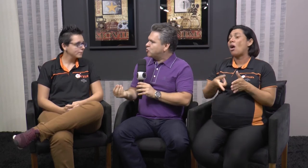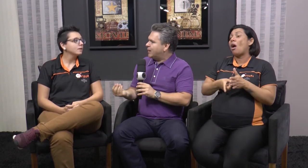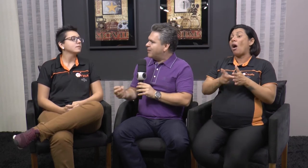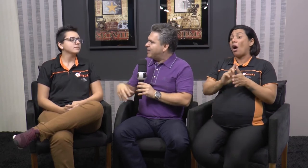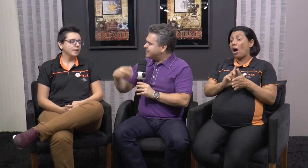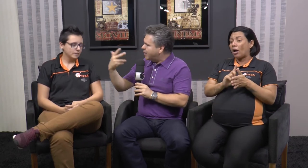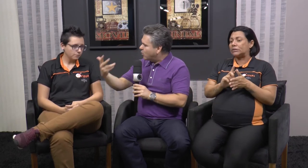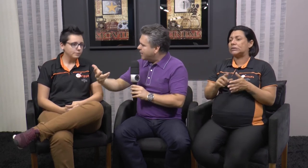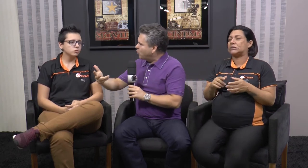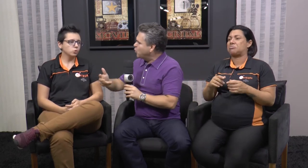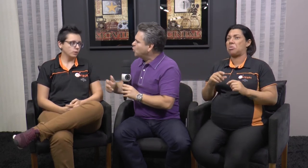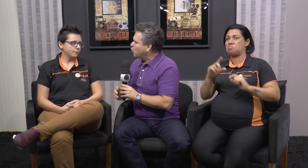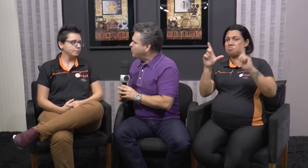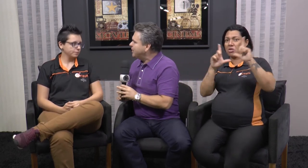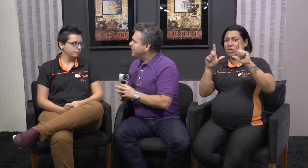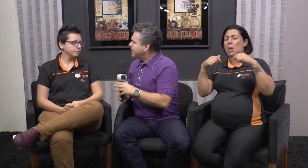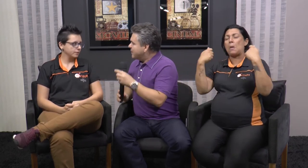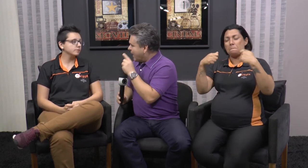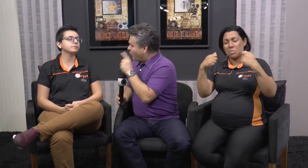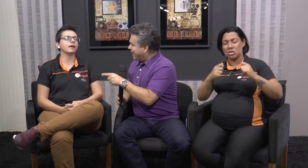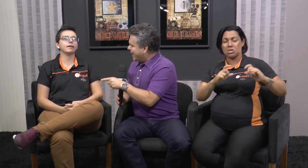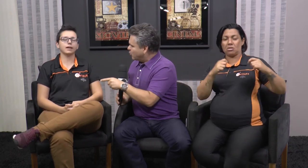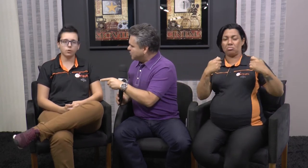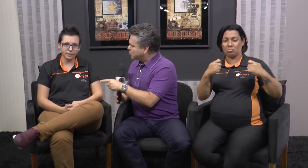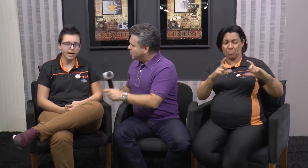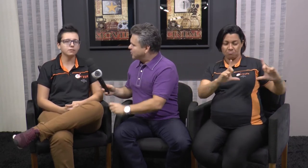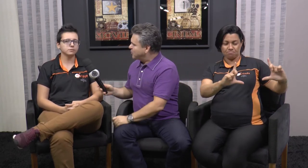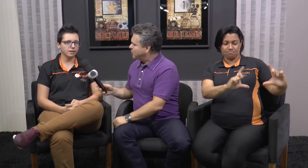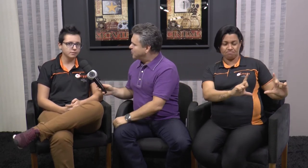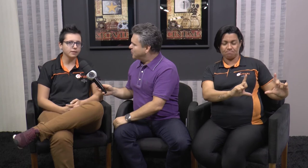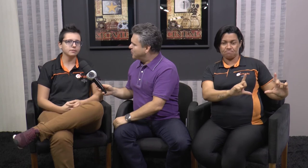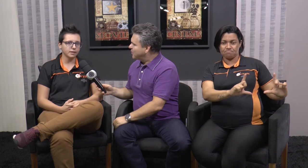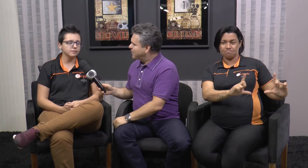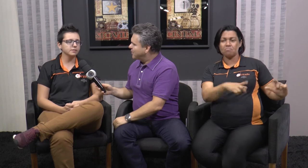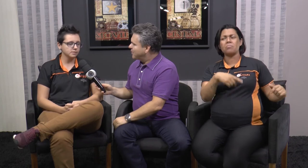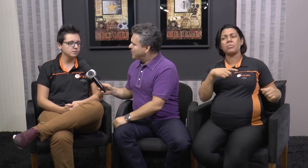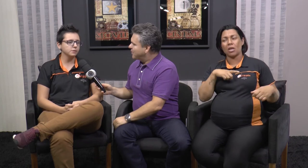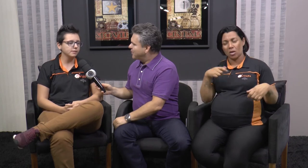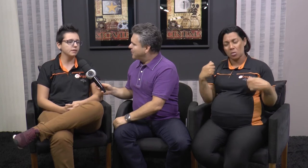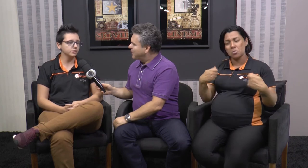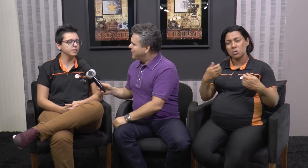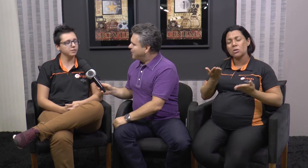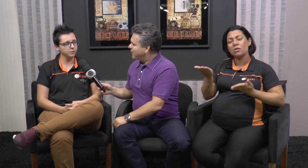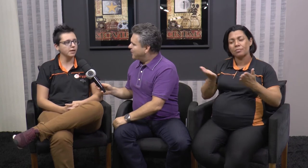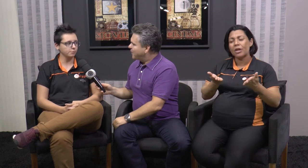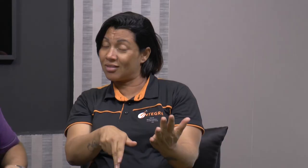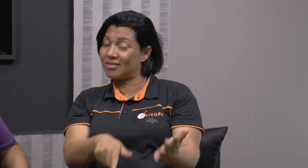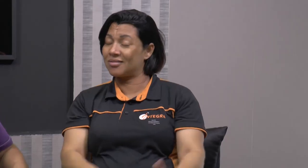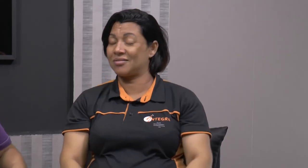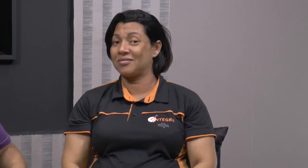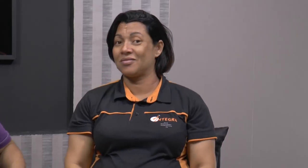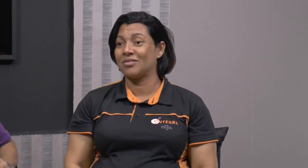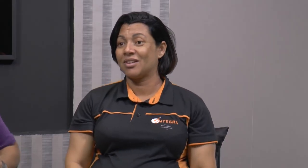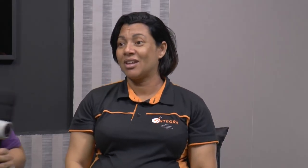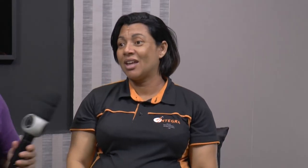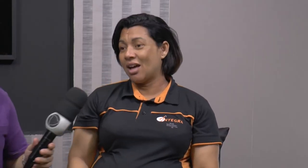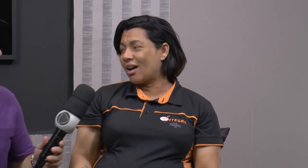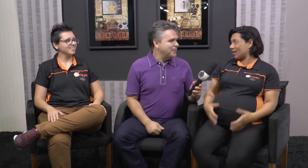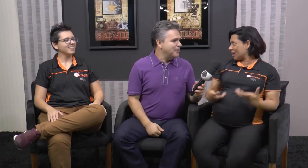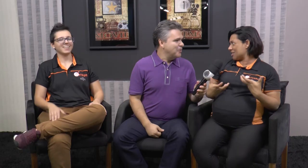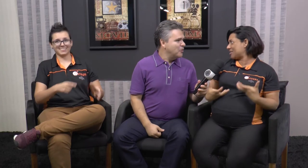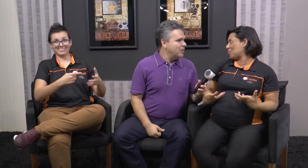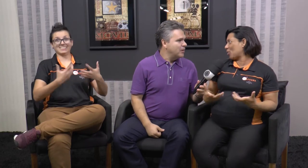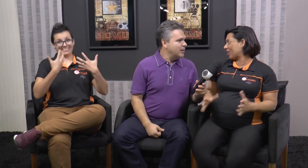tem que estar uma pessoa lá, vai sair no canal do YouTube, é obrigado isso? Obrigado, tem que ter. Tem que ter acessibilidade, tem que ter um intérprete. Cansou já, Alessandra?